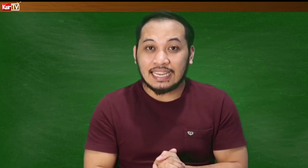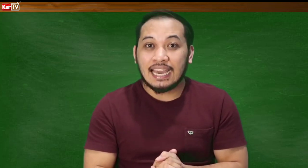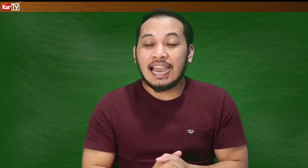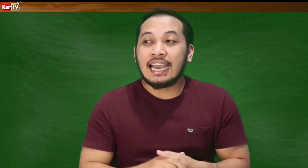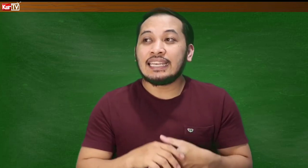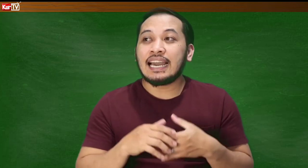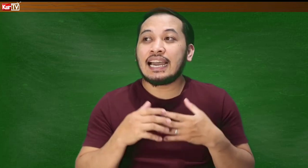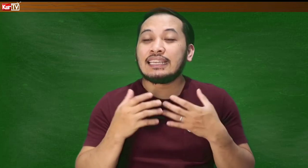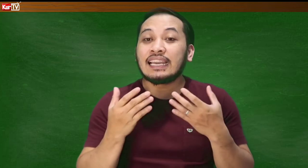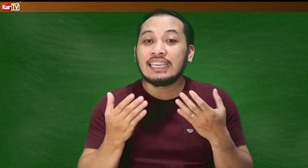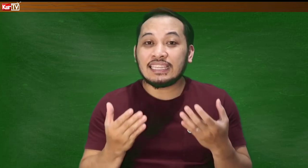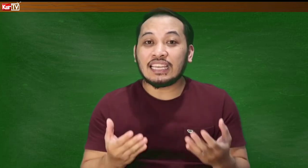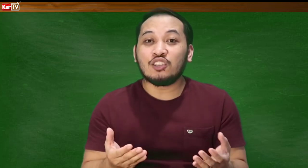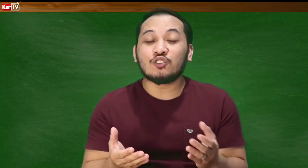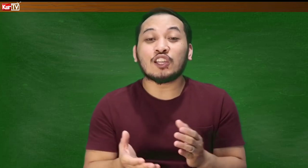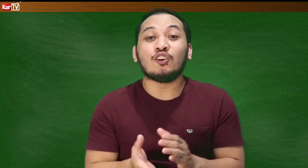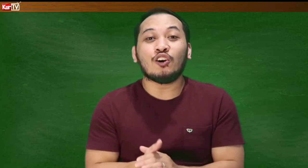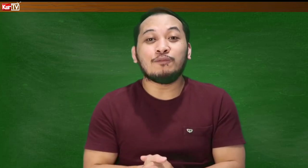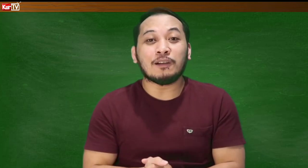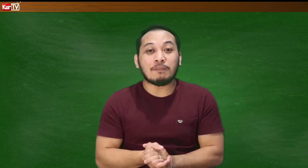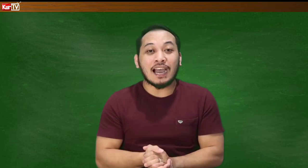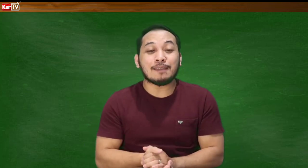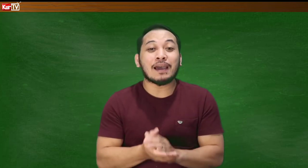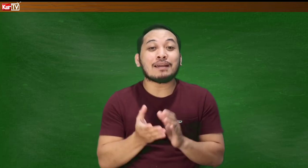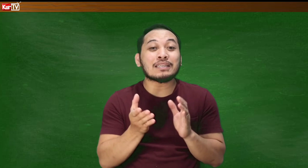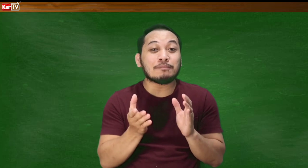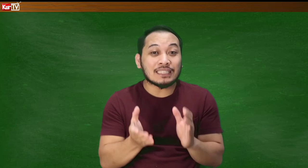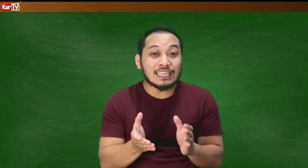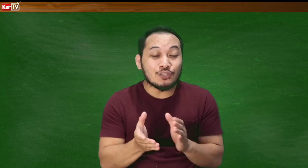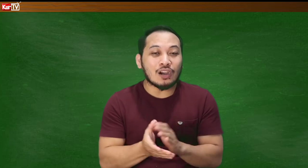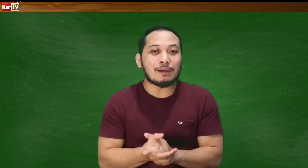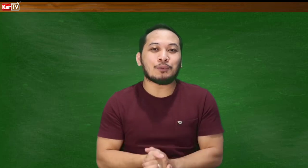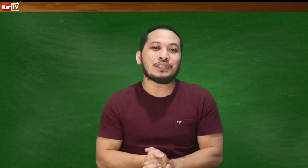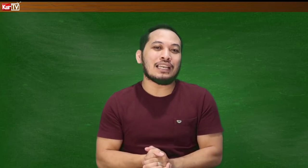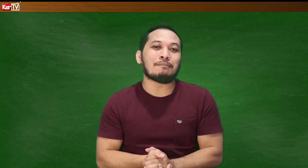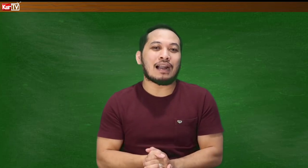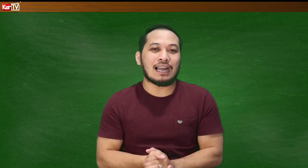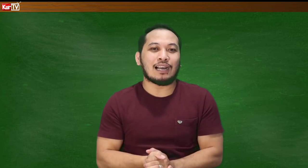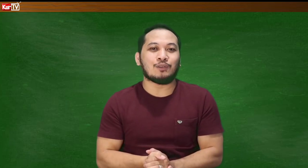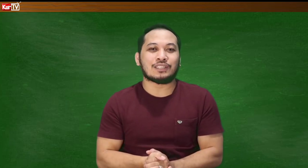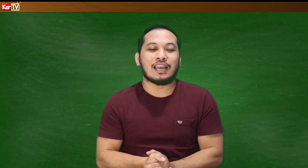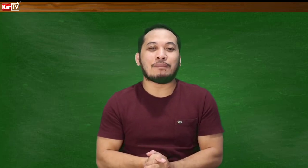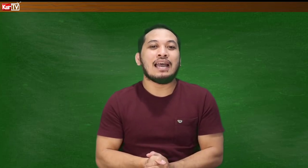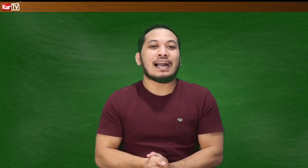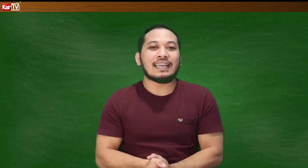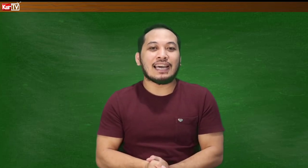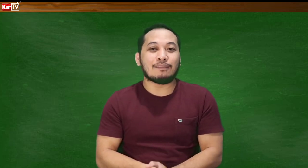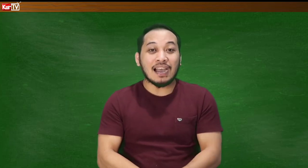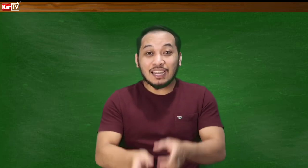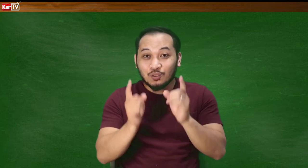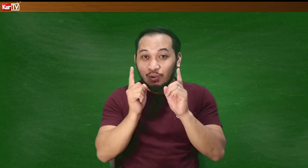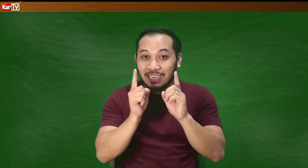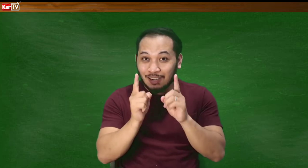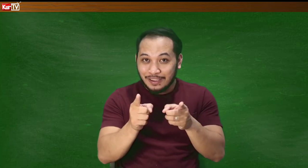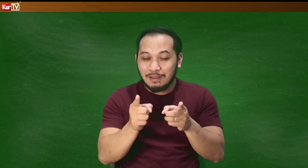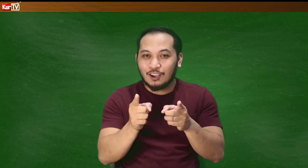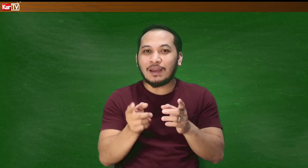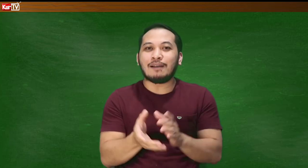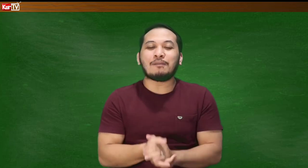na nakikita ninyo sa loob ng bahay para mas madali nyo nga po silang makakausap. Kaya naman, kung ikaw ay bago pa lamang